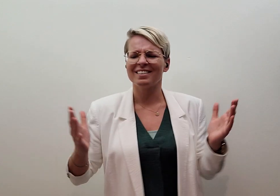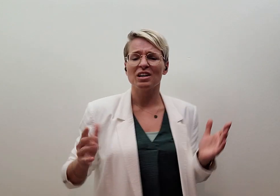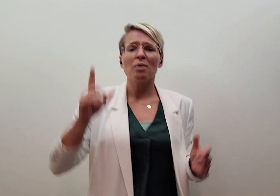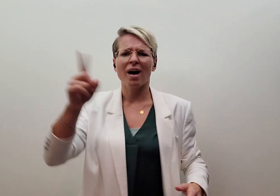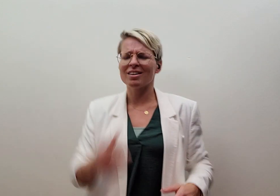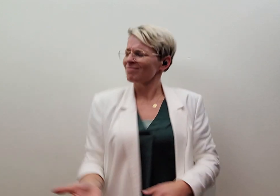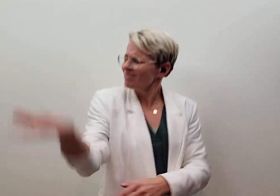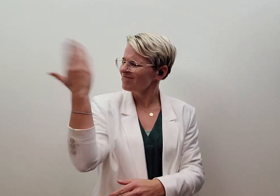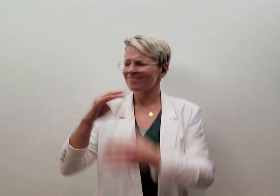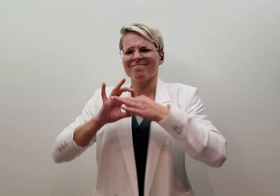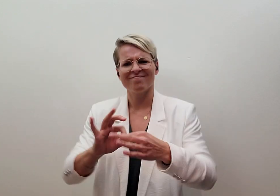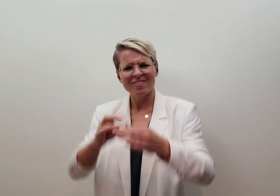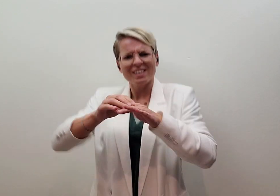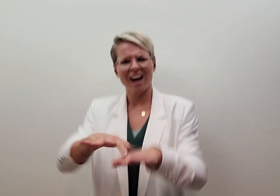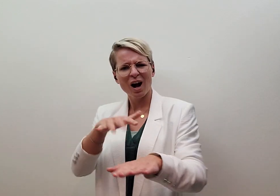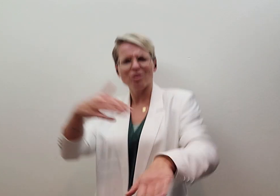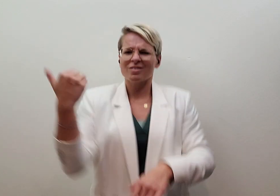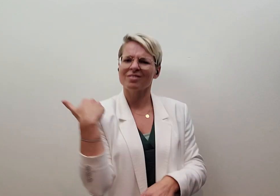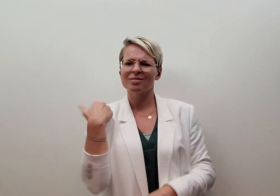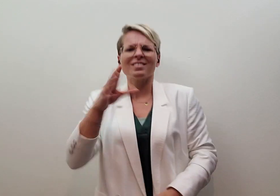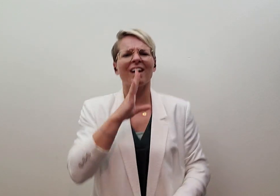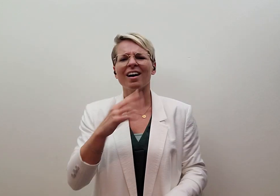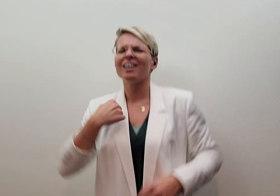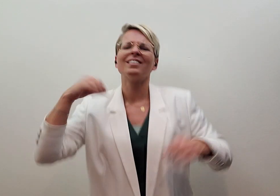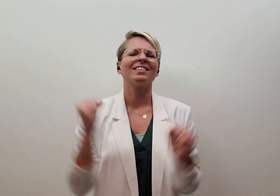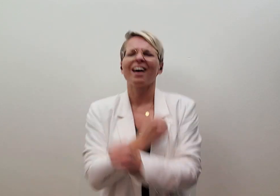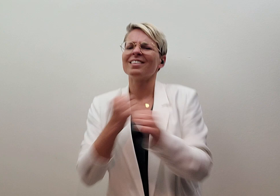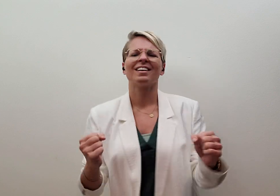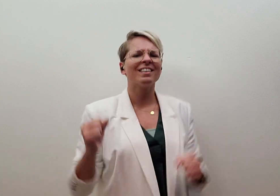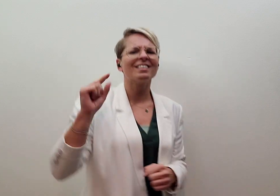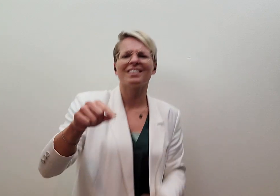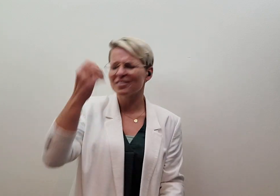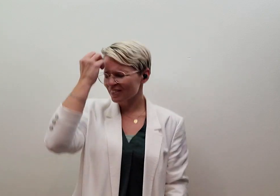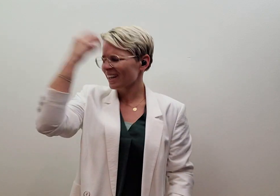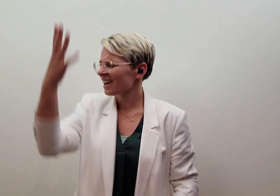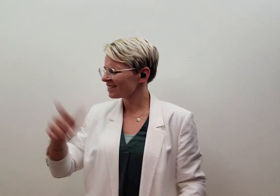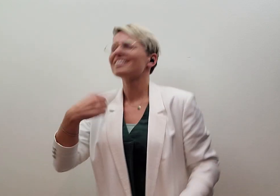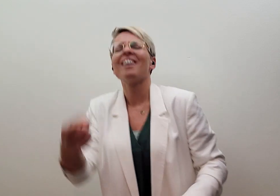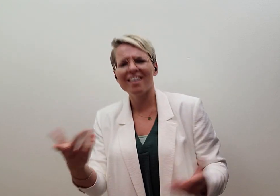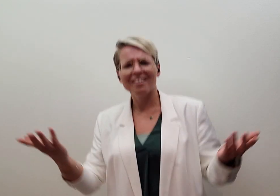Maar we waren toch gauw, zeg me wel, dat ik jou nooit vergeten kan